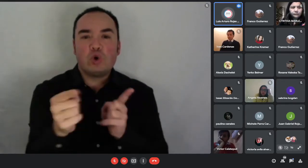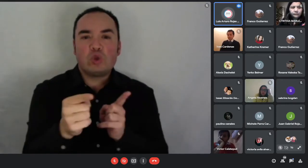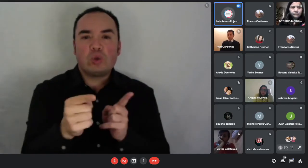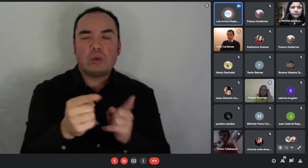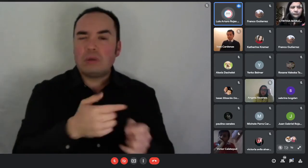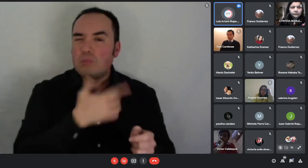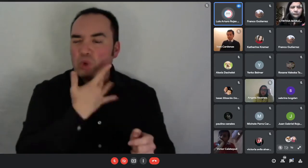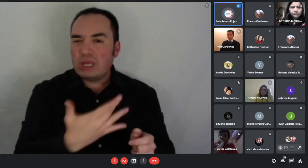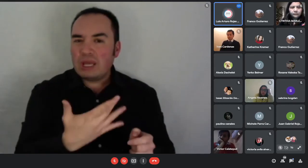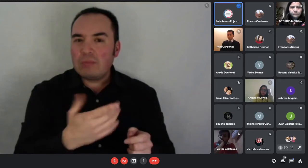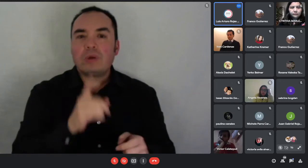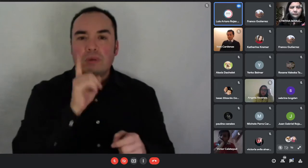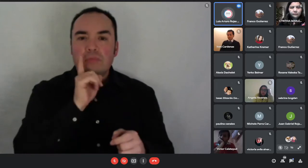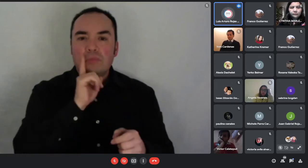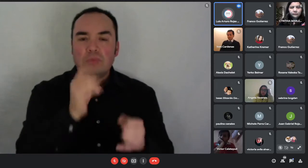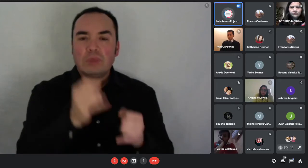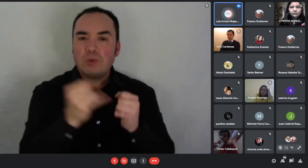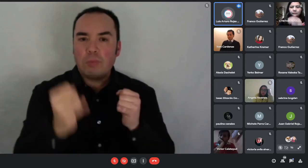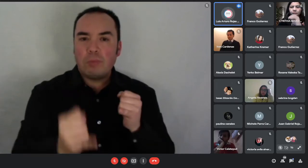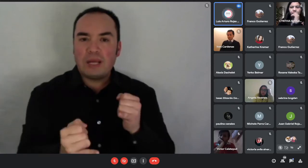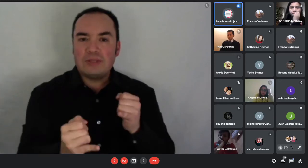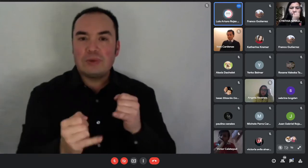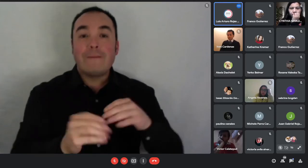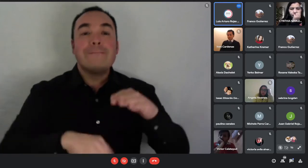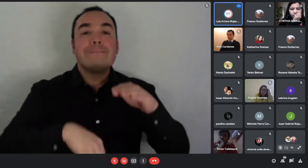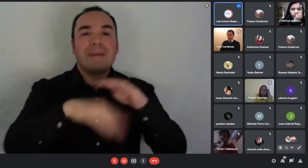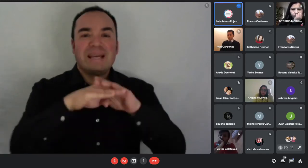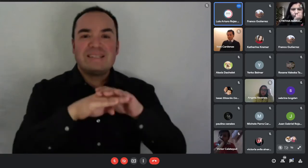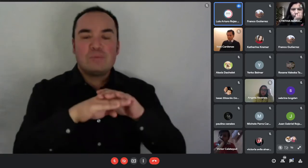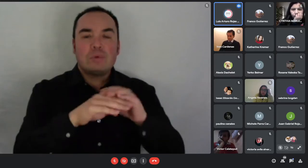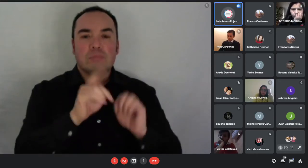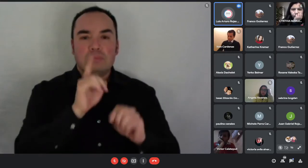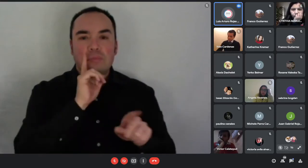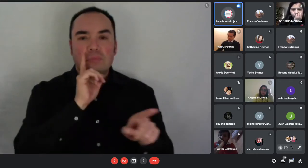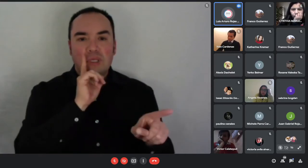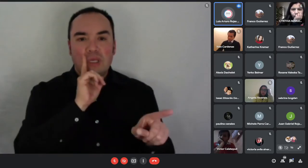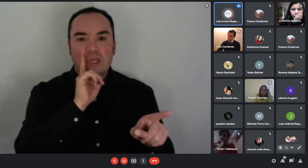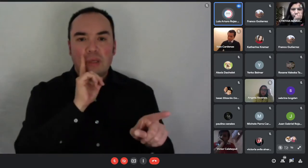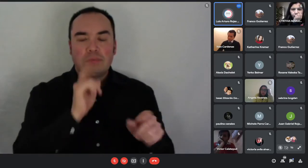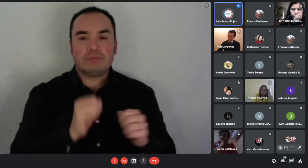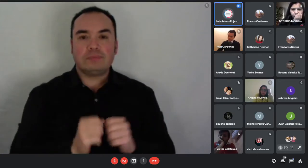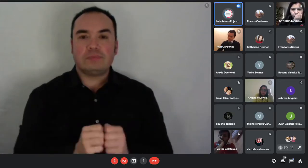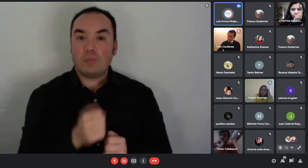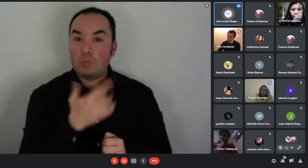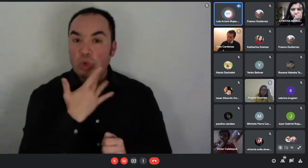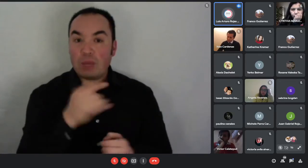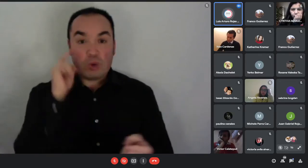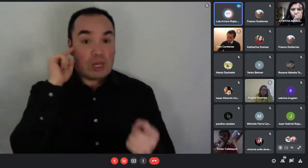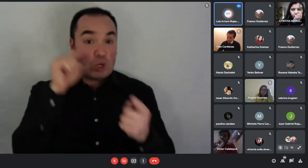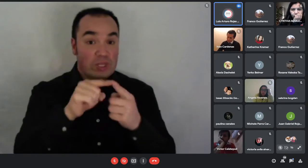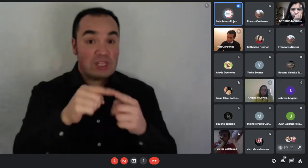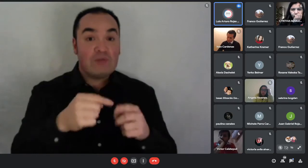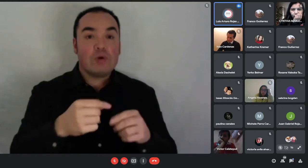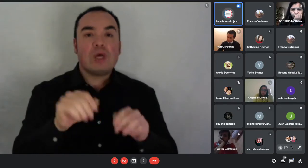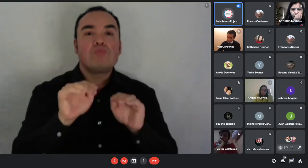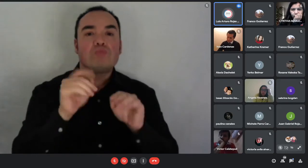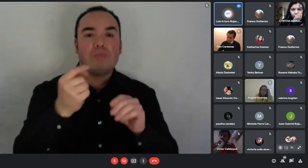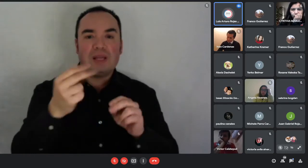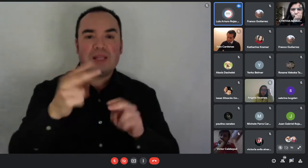aplicado. Porque la idea del subsidio de arriendo es que las familias que están en alguna condición de hacinamiento o de allegados